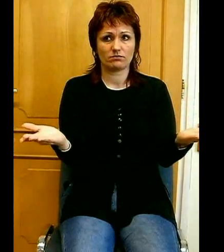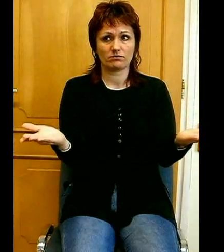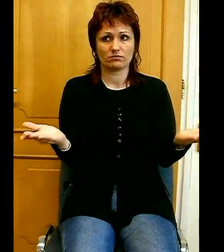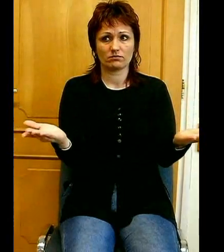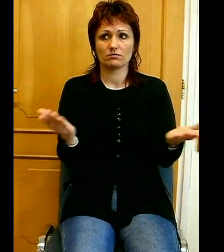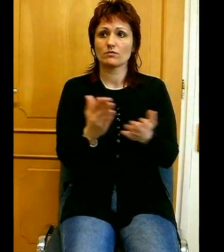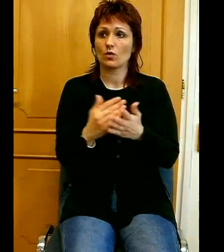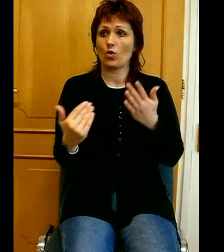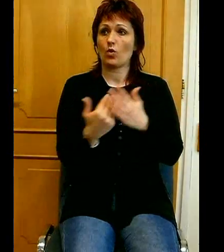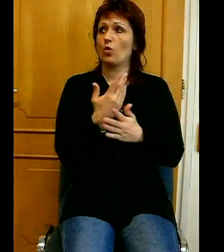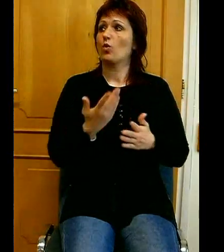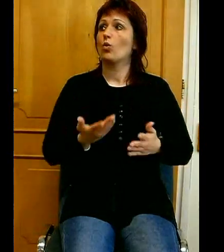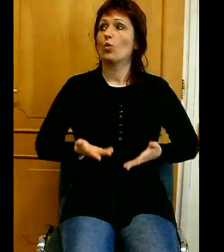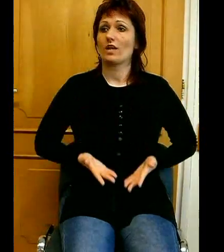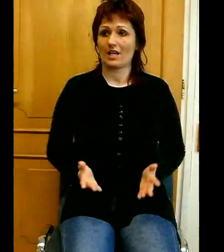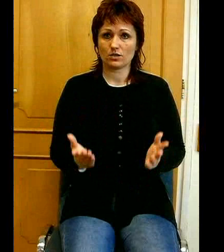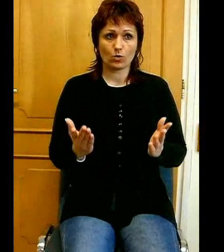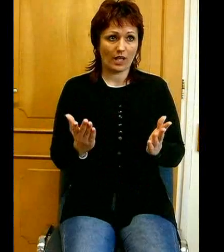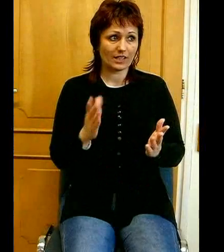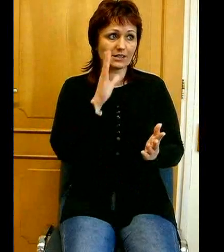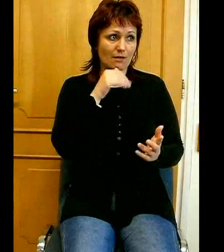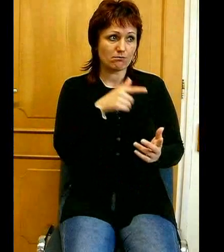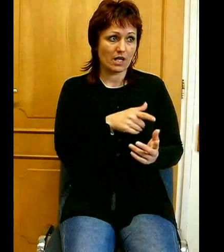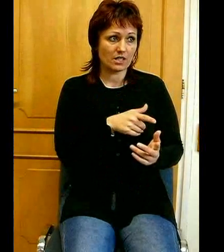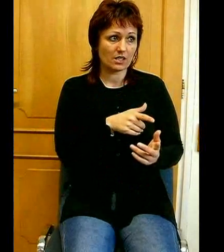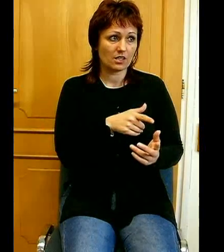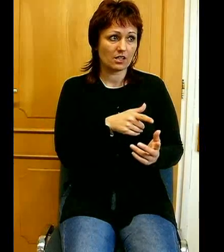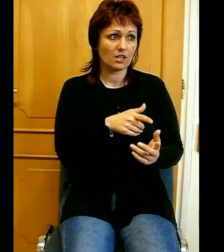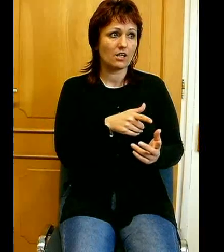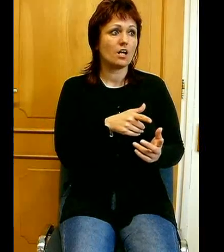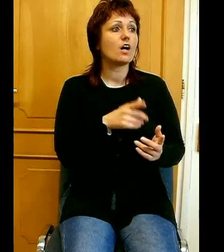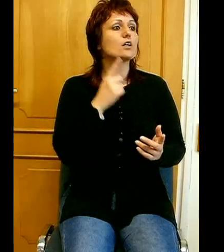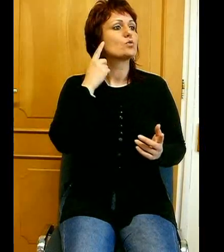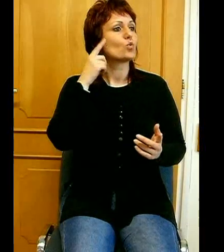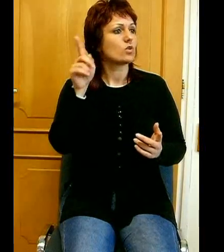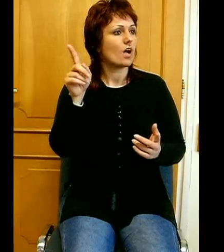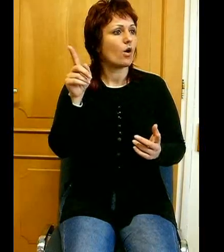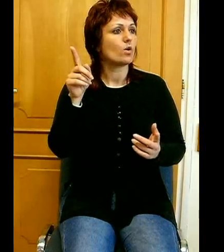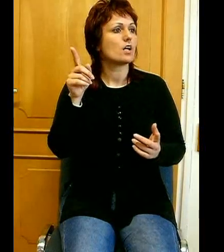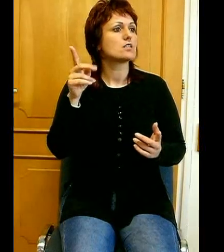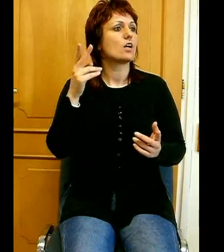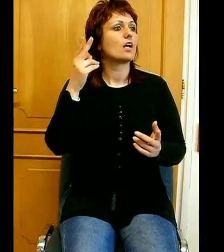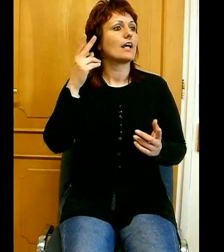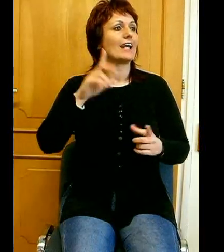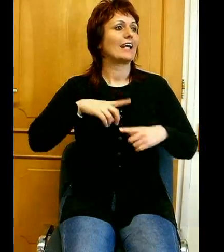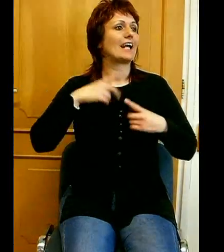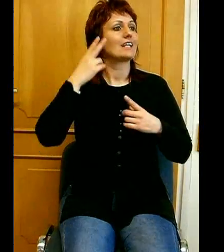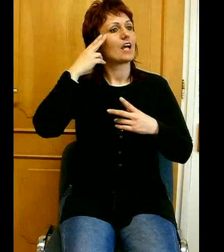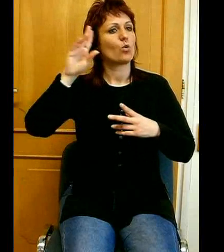pillanatosan felejti át a életének. A te hatalmú ura, az a Jézus Krisztus, aki megváltotta